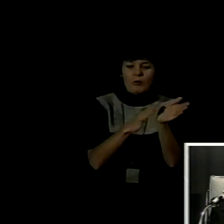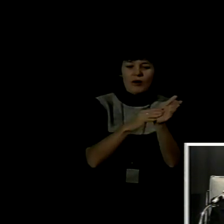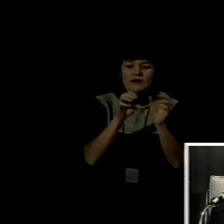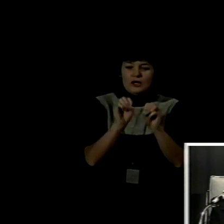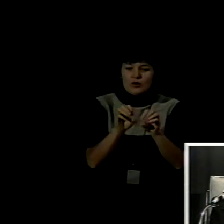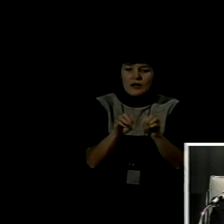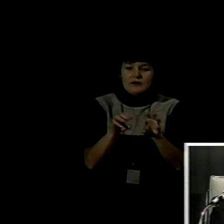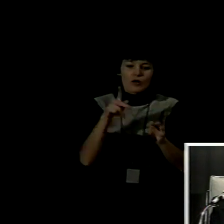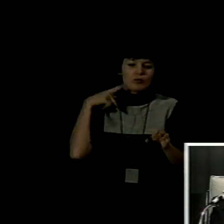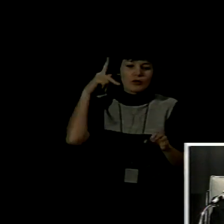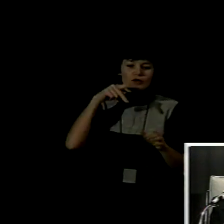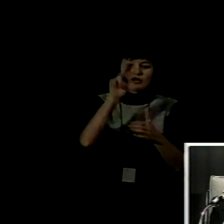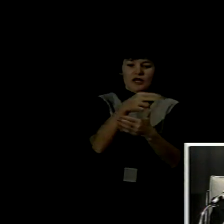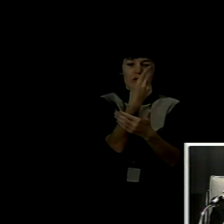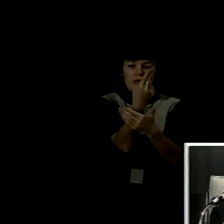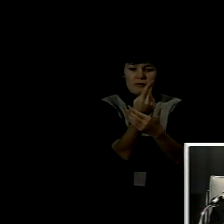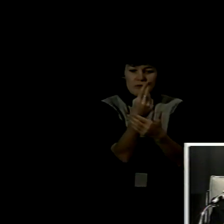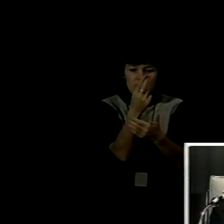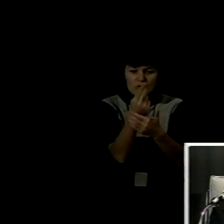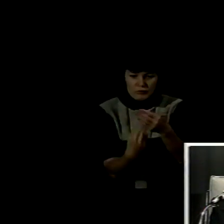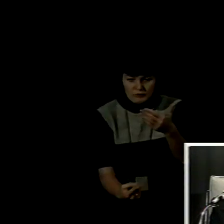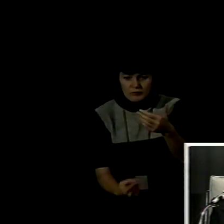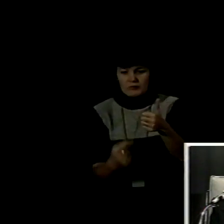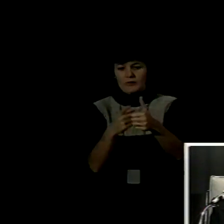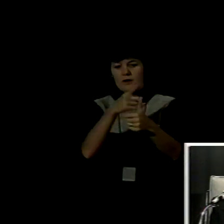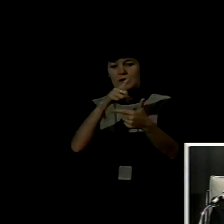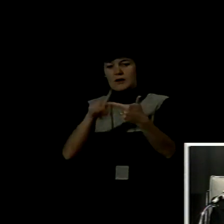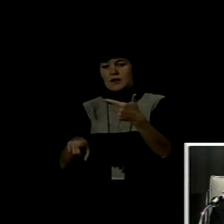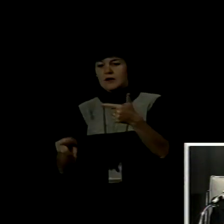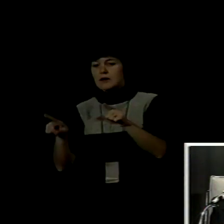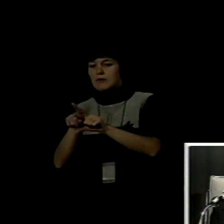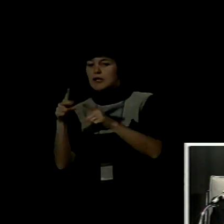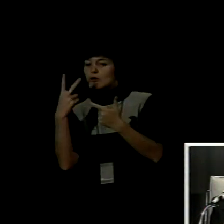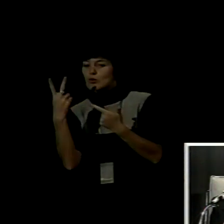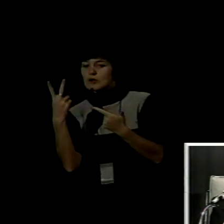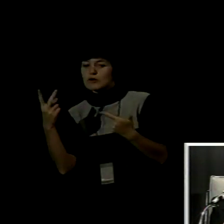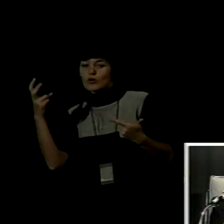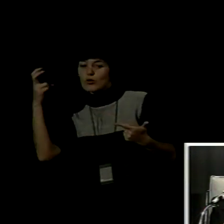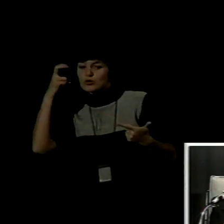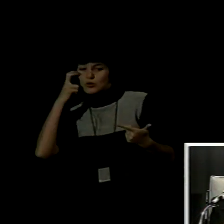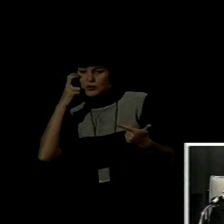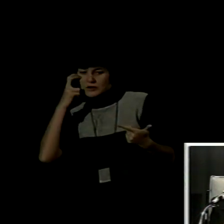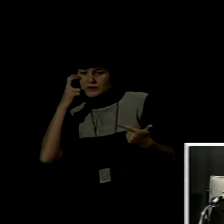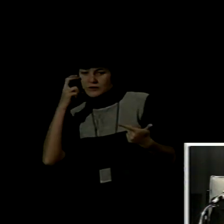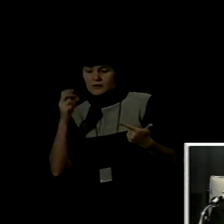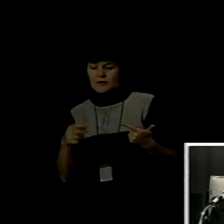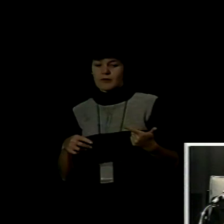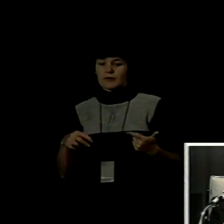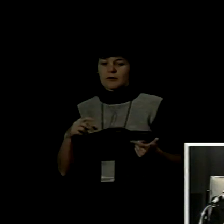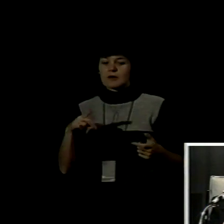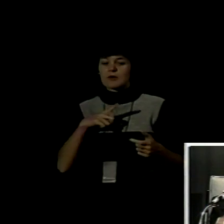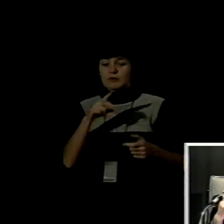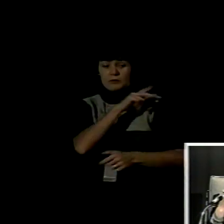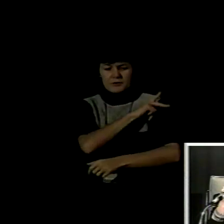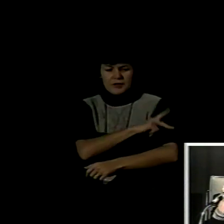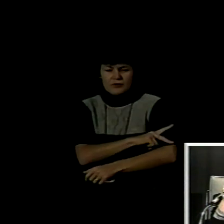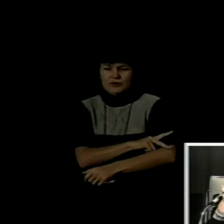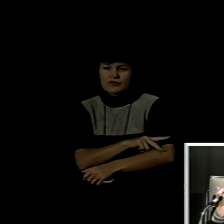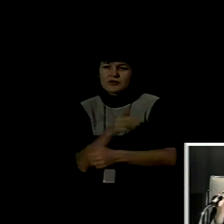la pedagogía que se orienta hacia el logro de la autonomía del sujeto en el cual el uso de la lengua